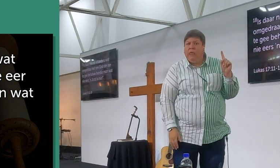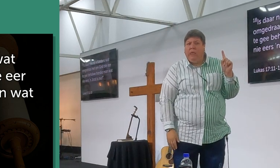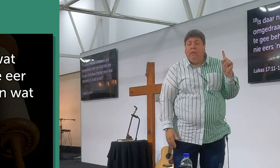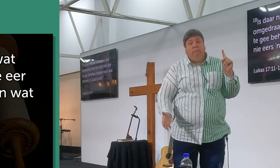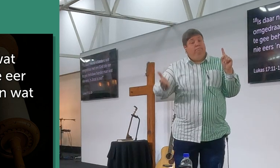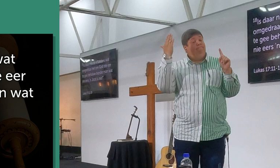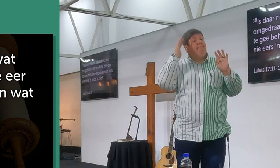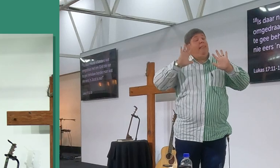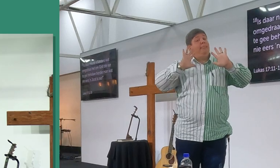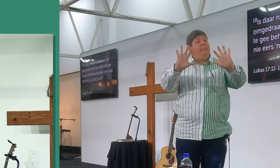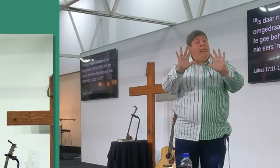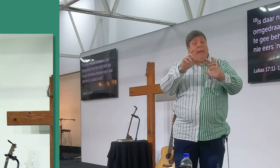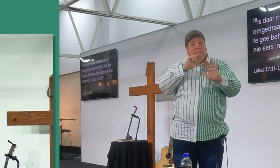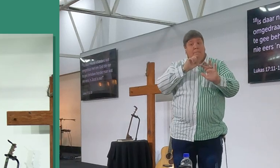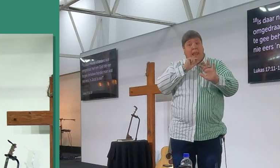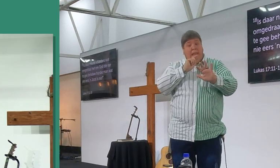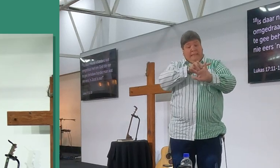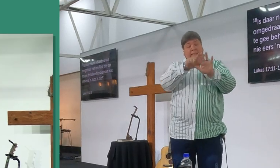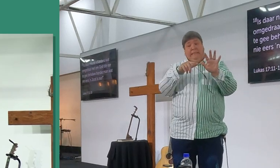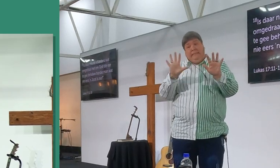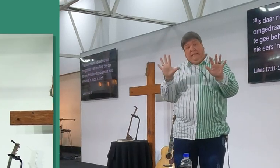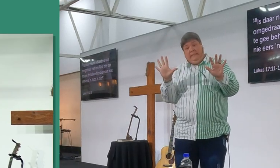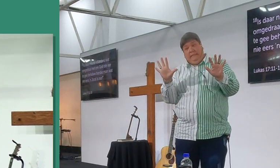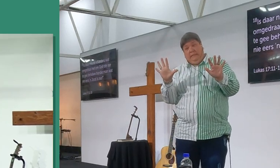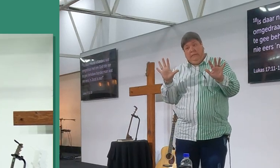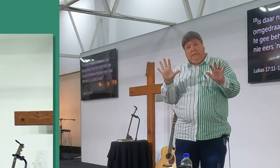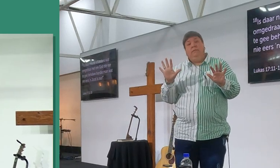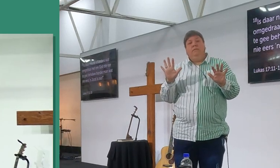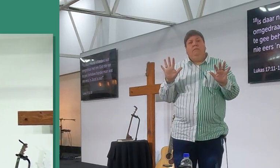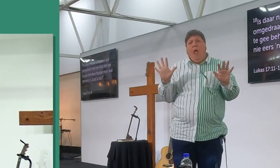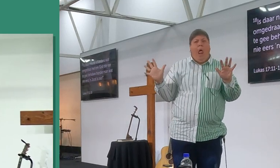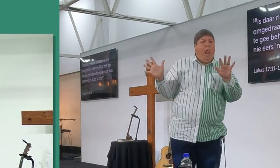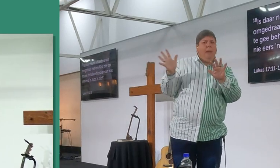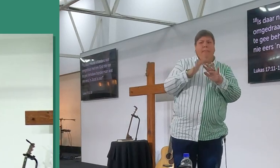was 10 mense, daar was 10 manne, maar hoeveel het gesond geword,